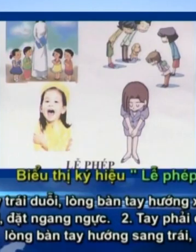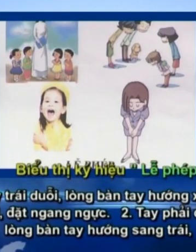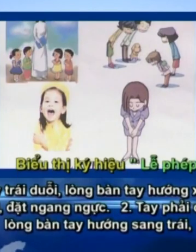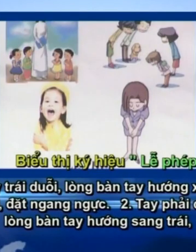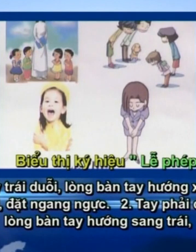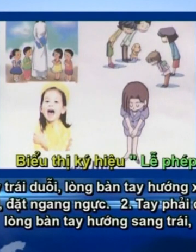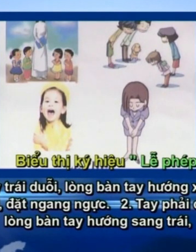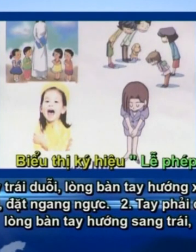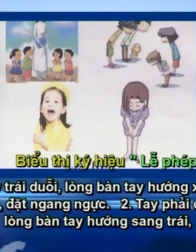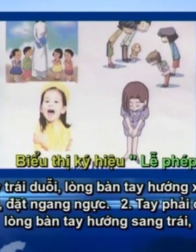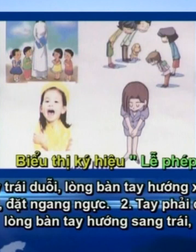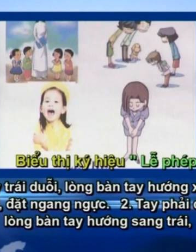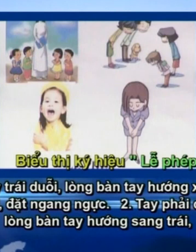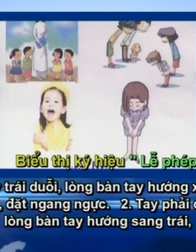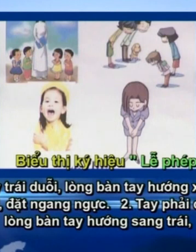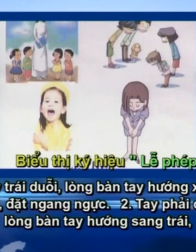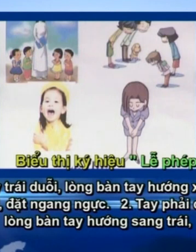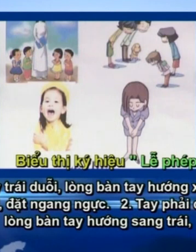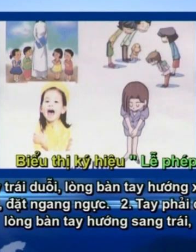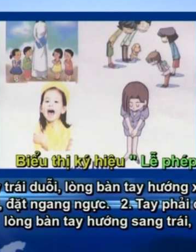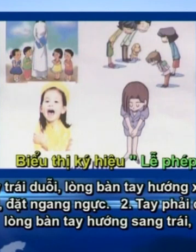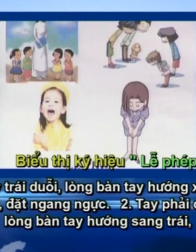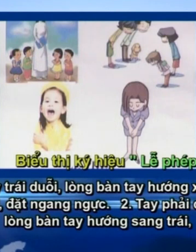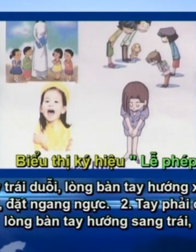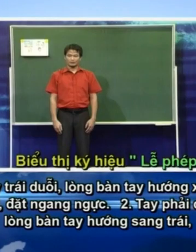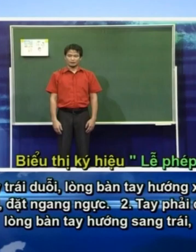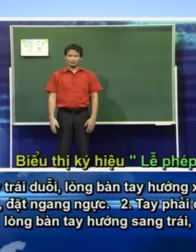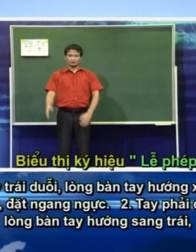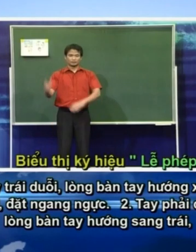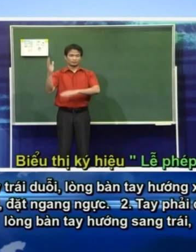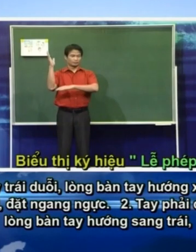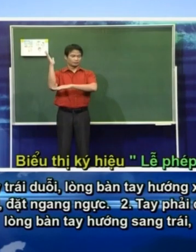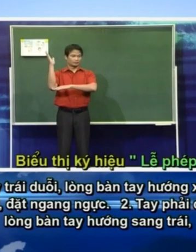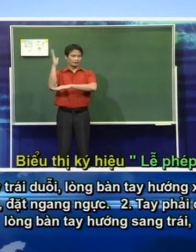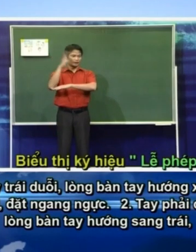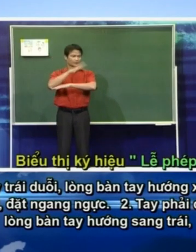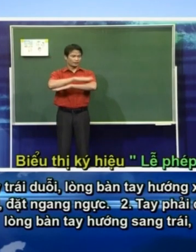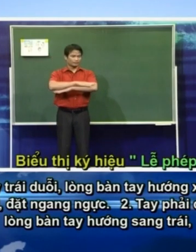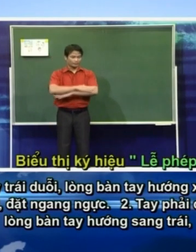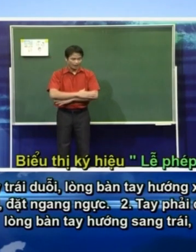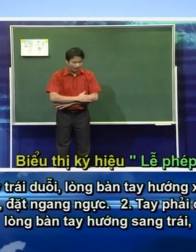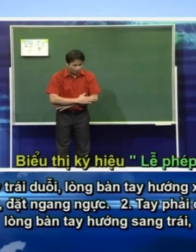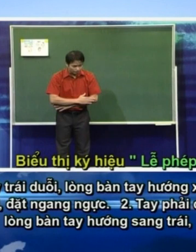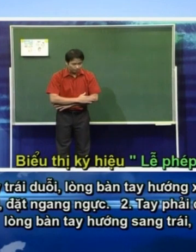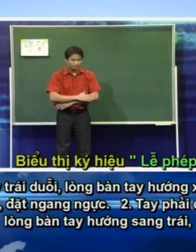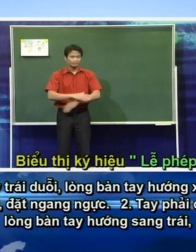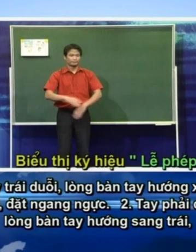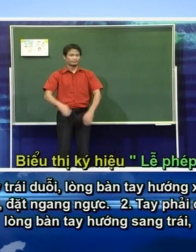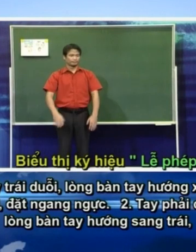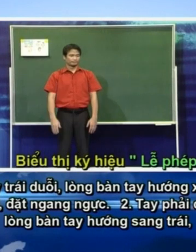Cách biểu thị ký hiệu lễ phép như sau Động tác một Động trái rưỡi Lòng bàn tay hướng xuống dưới Đặt ngang ngực Động